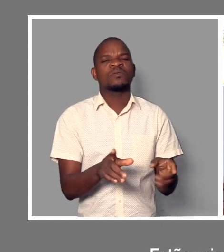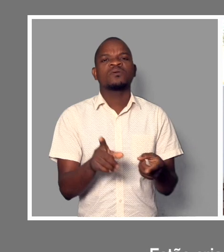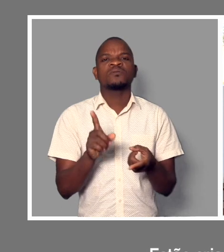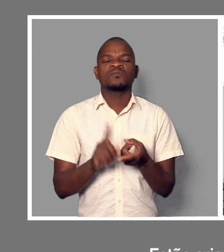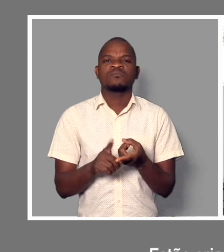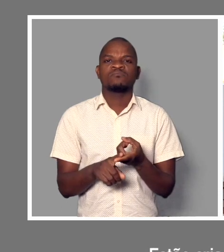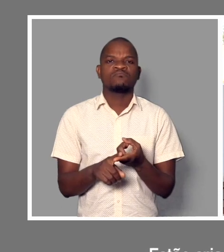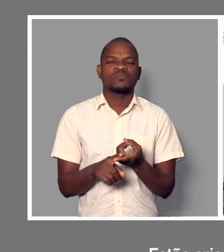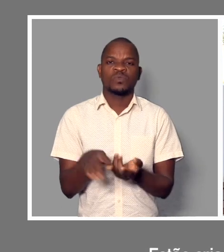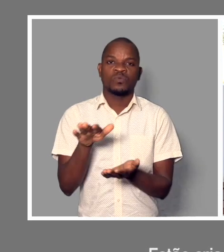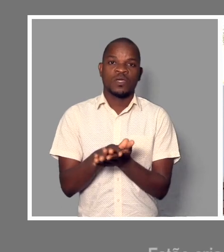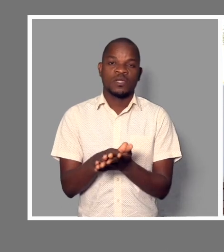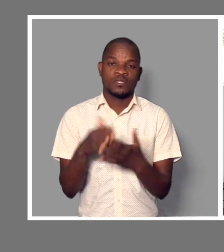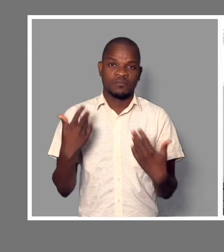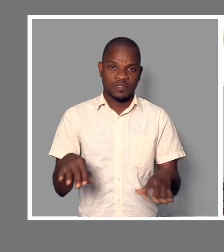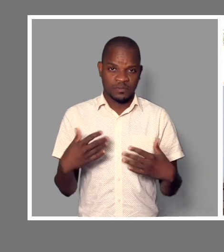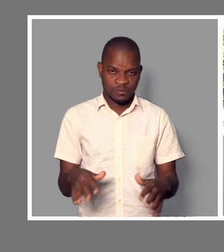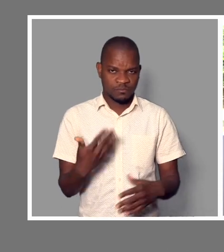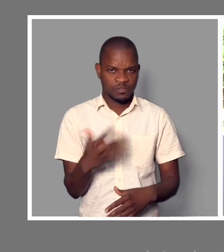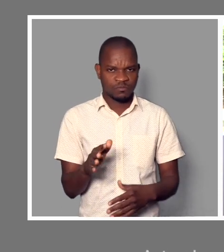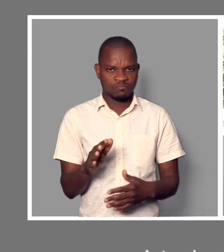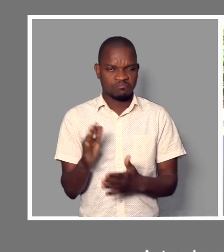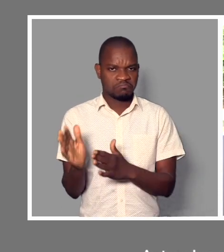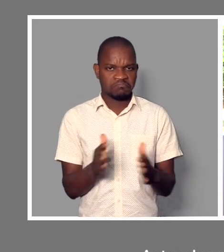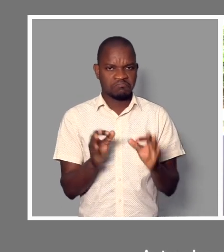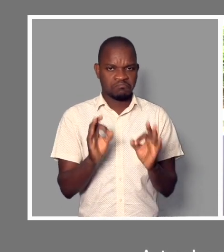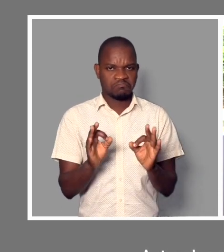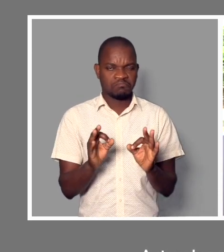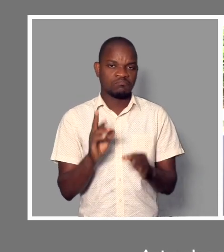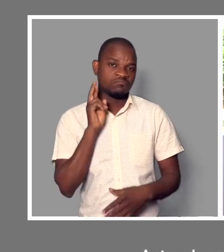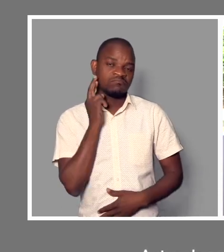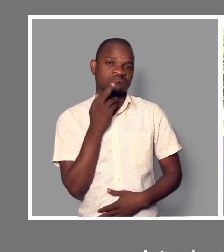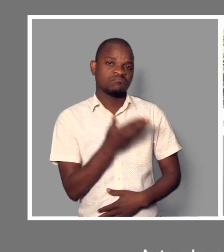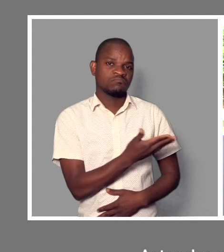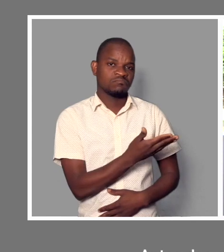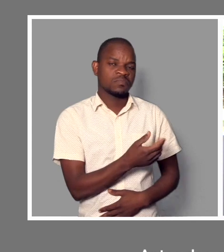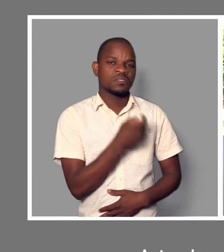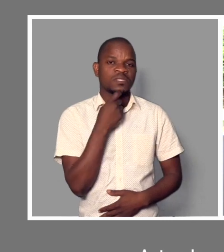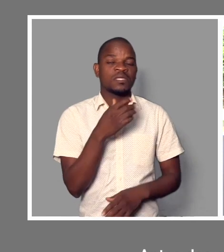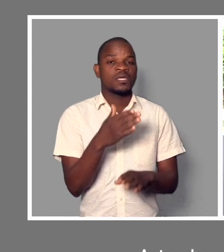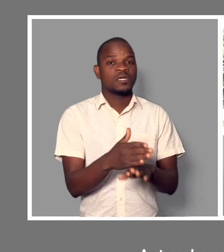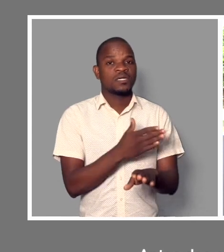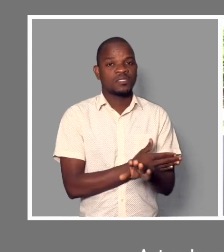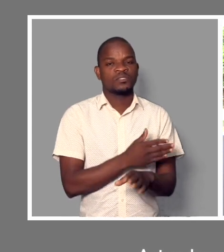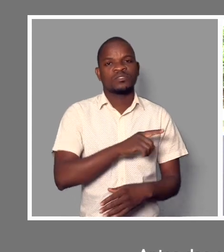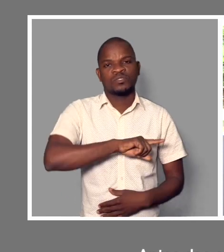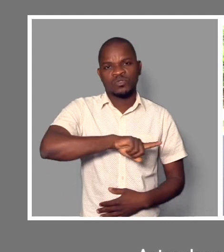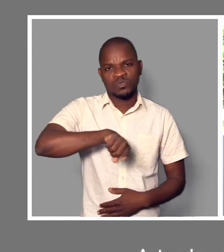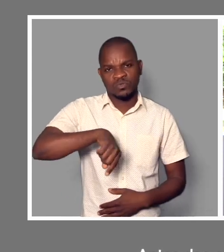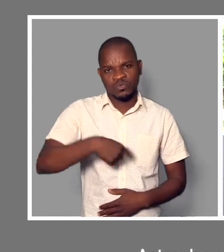no recente, neste caso, do parque? Antes das crianças e nós, os educadores, aceder ao parque,